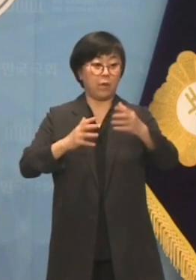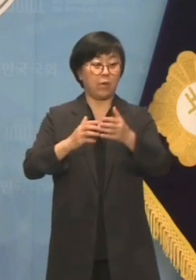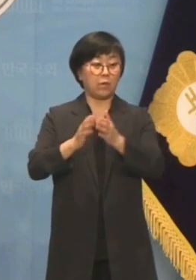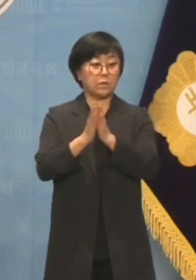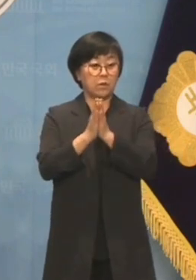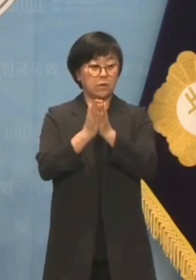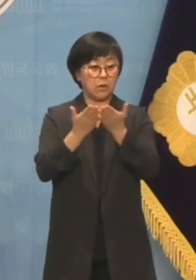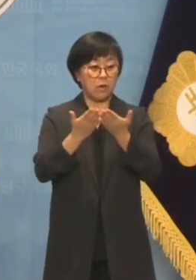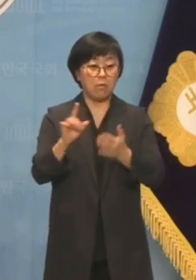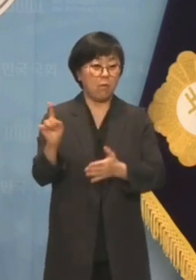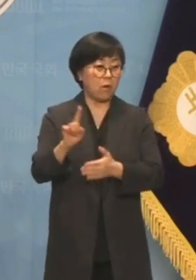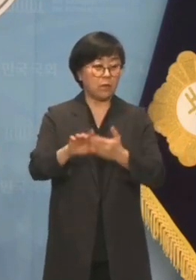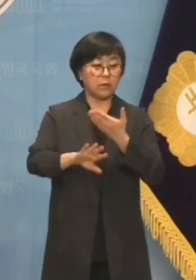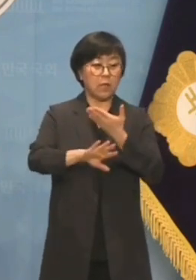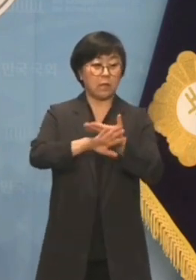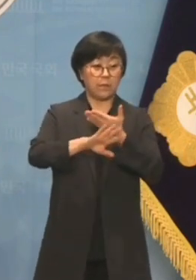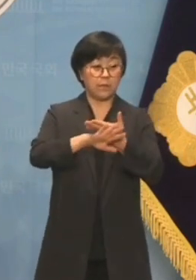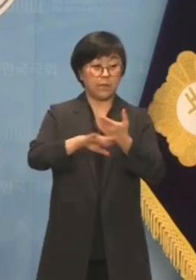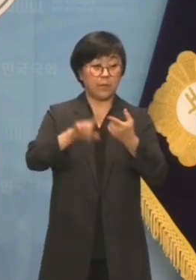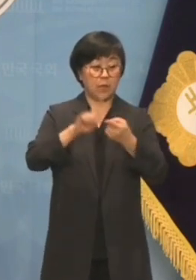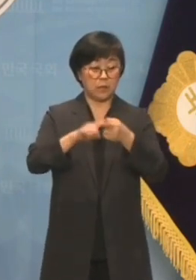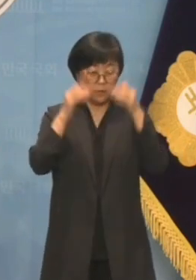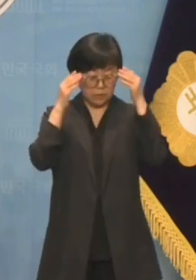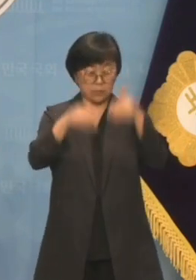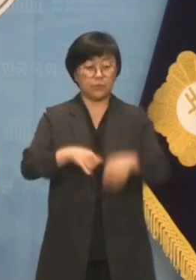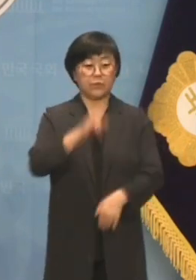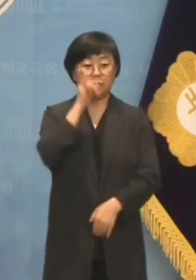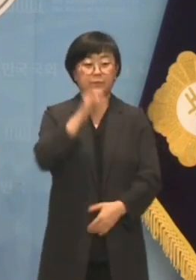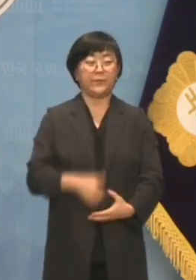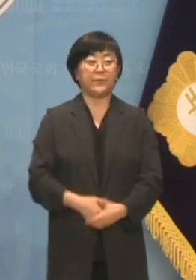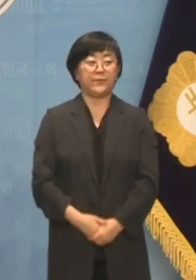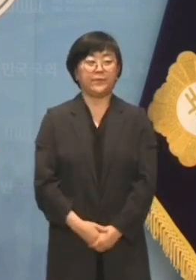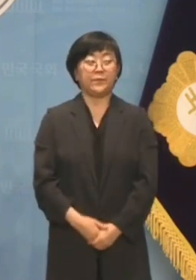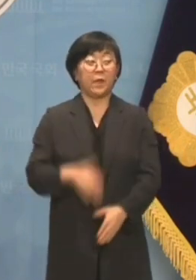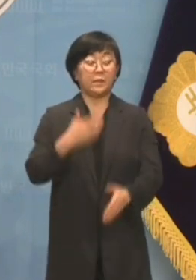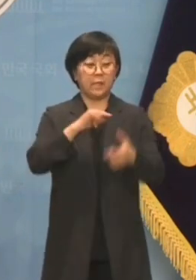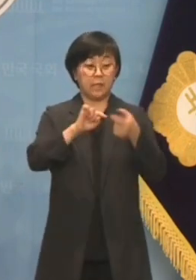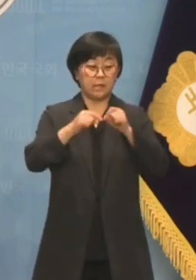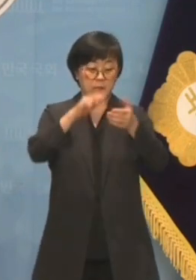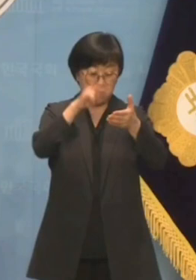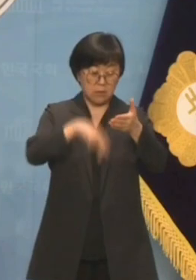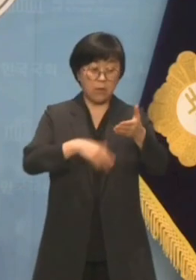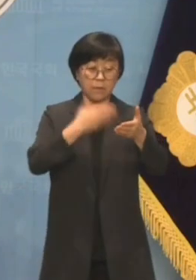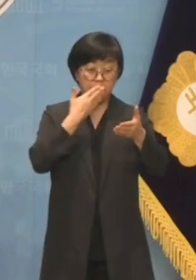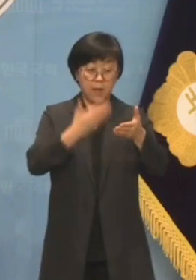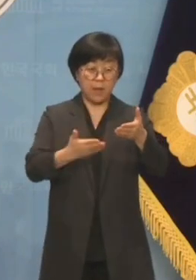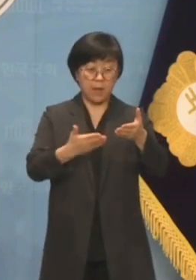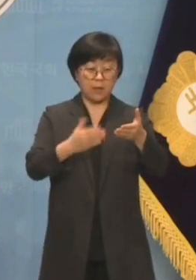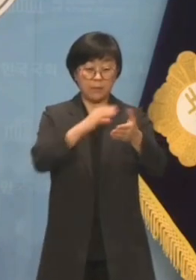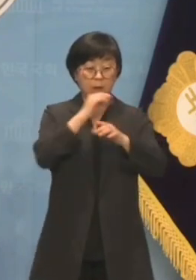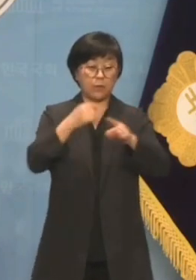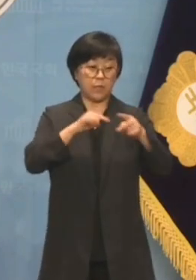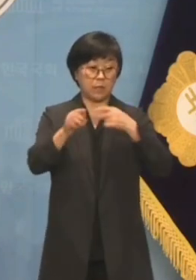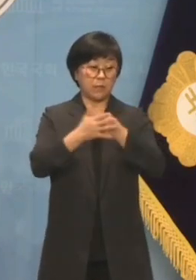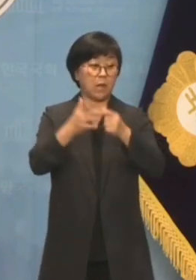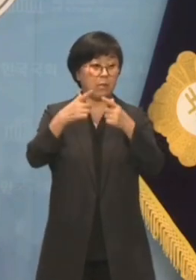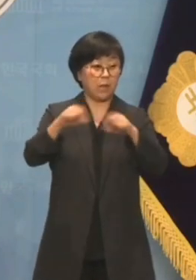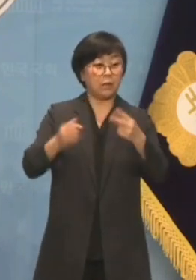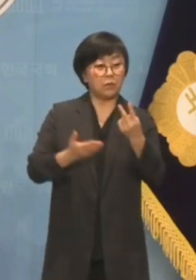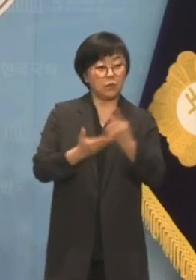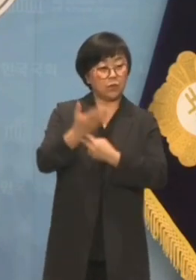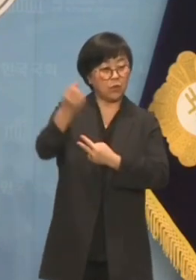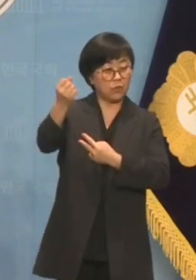청소와 무엇이 달라졌는지를 주목해야 합니다. 제 글을 제대로 읽어보셨다면 제가 일본의